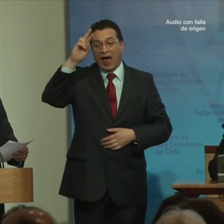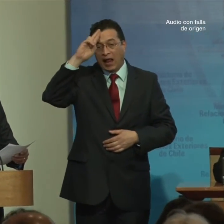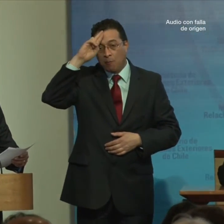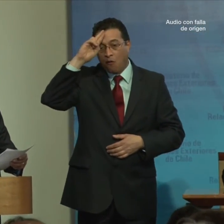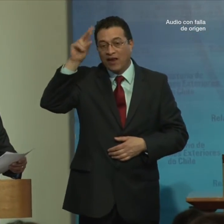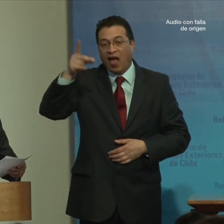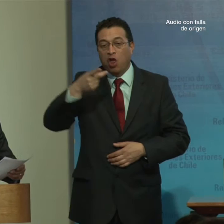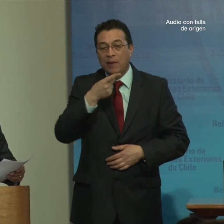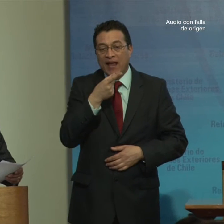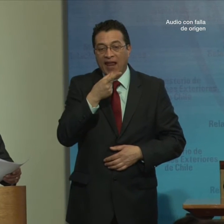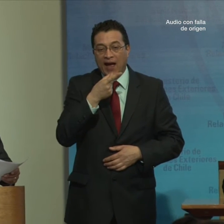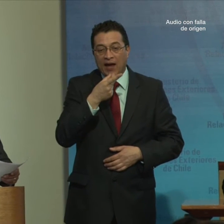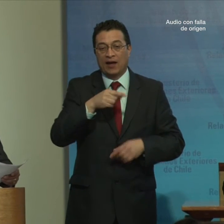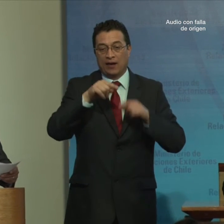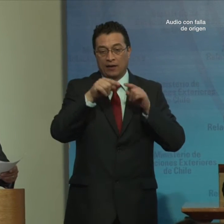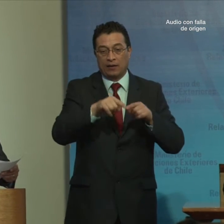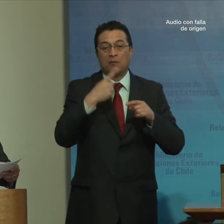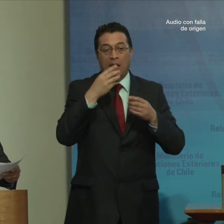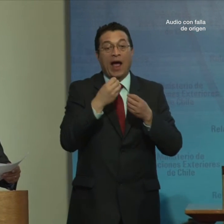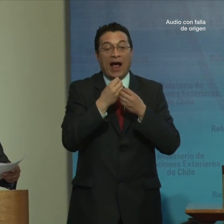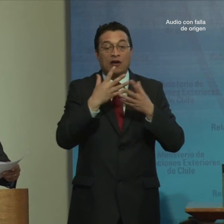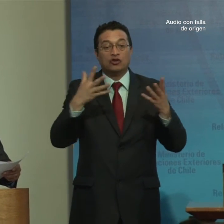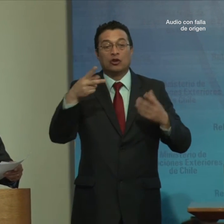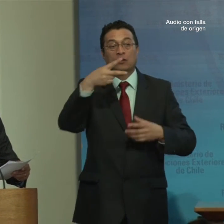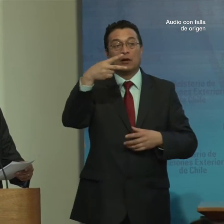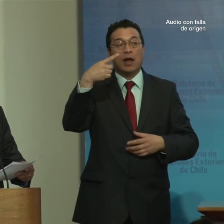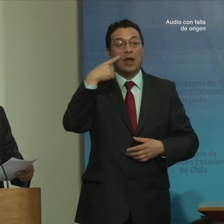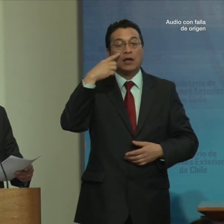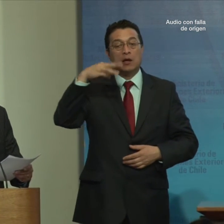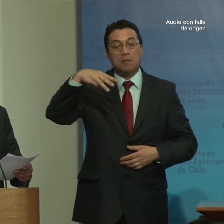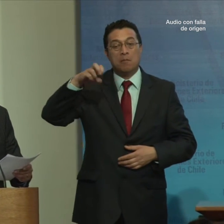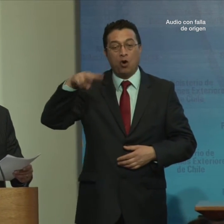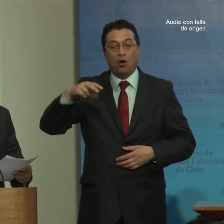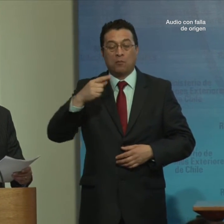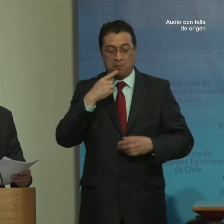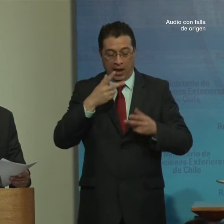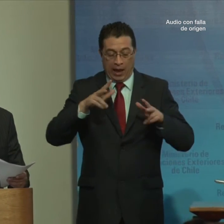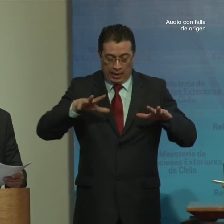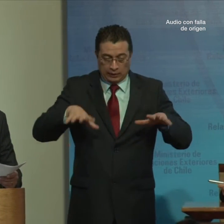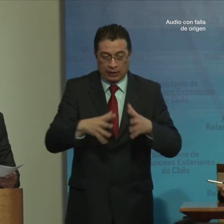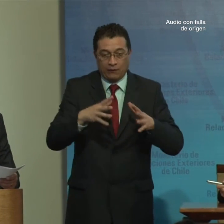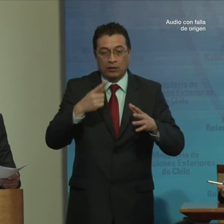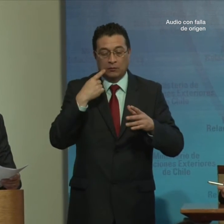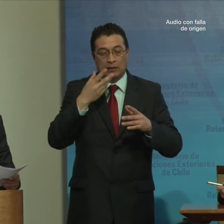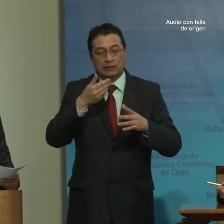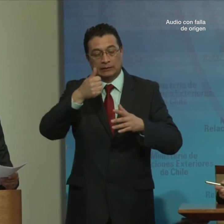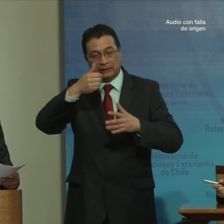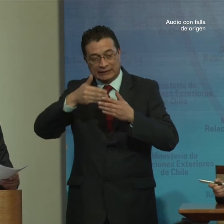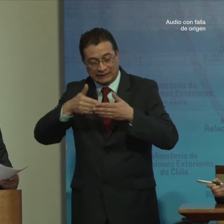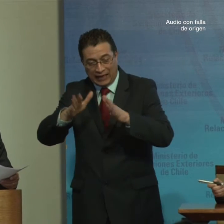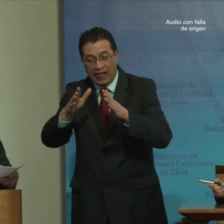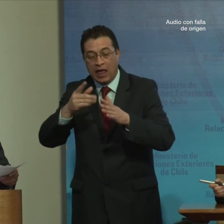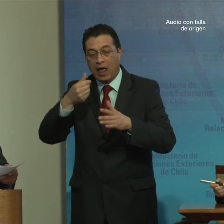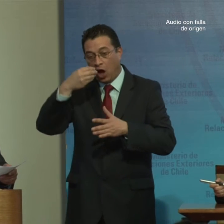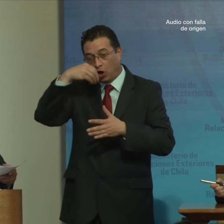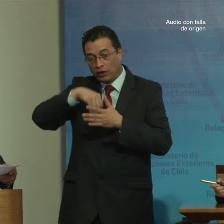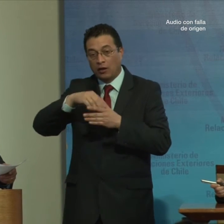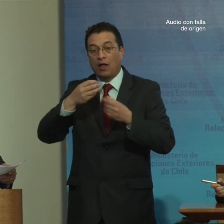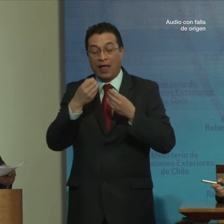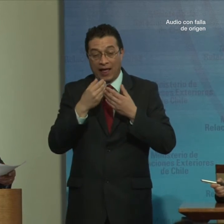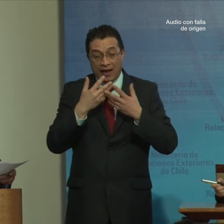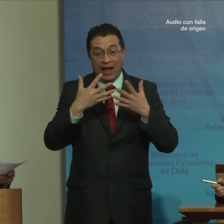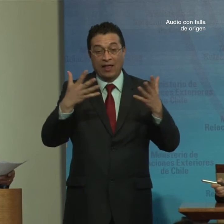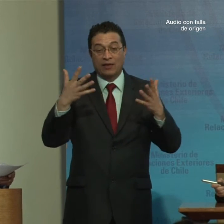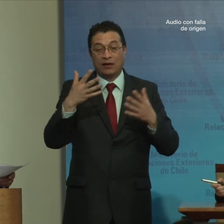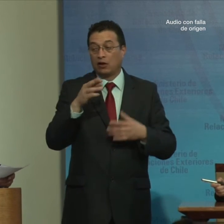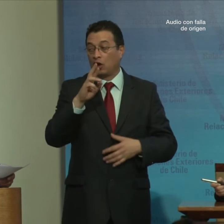Y corresponde a la canción himno Atrévete saliendo del escondite Interpretada y creada por